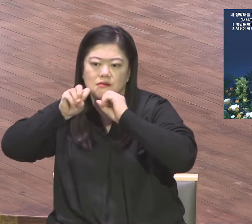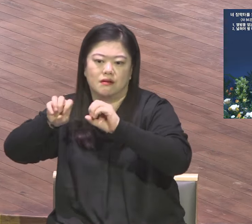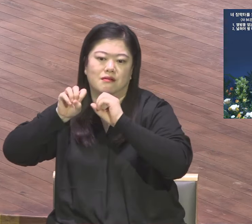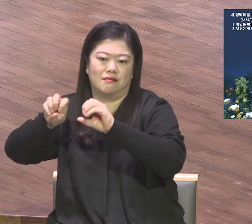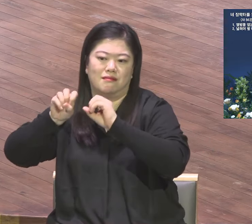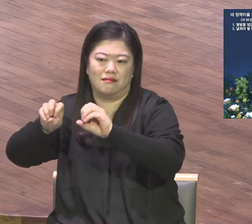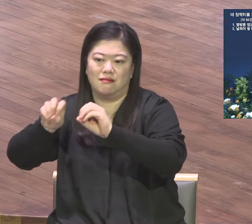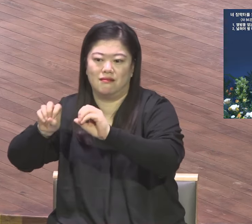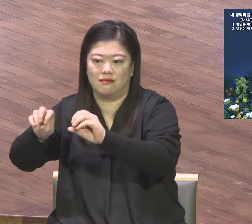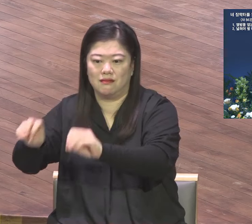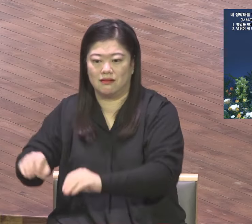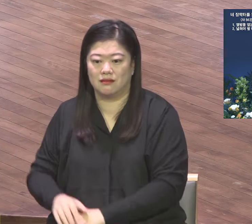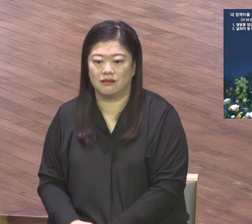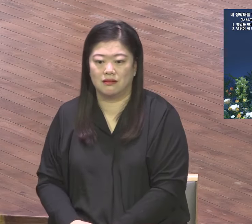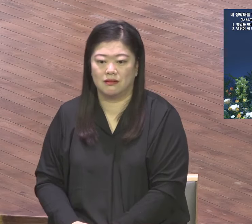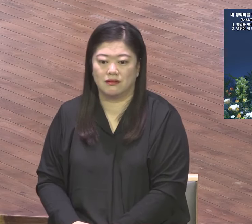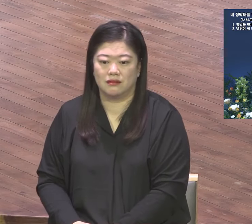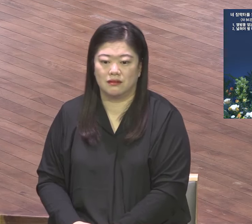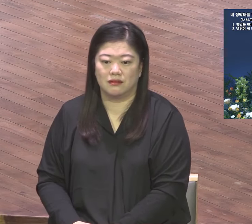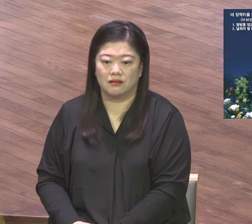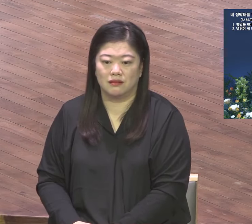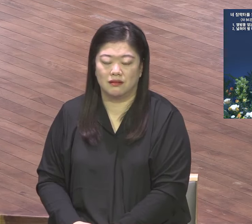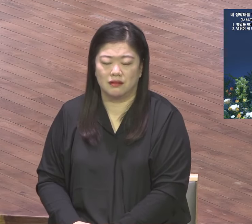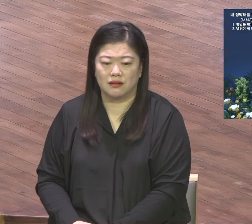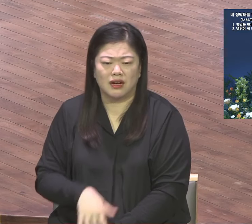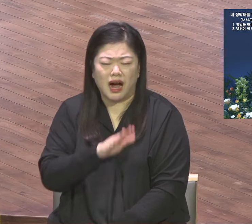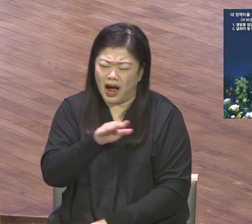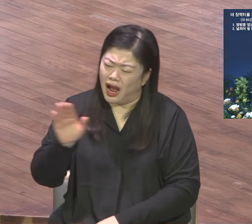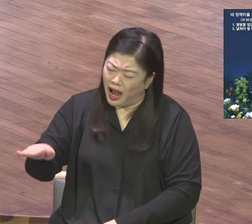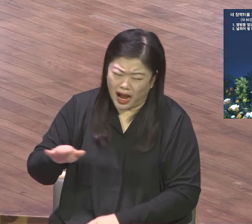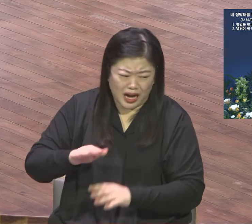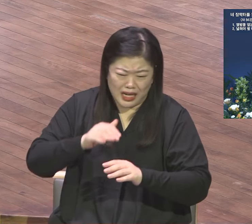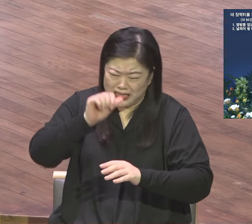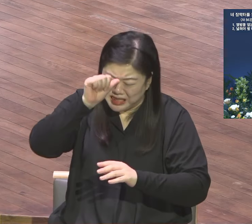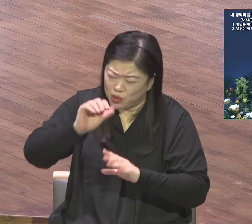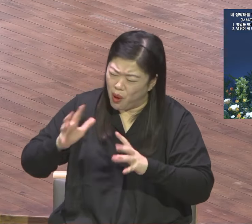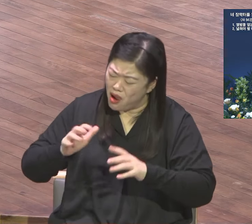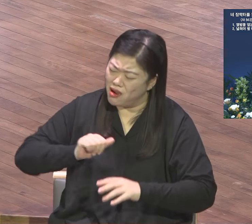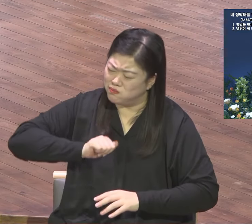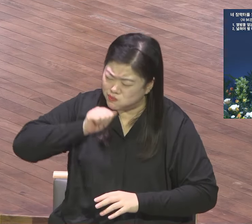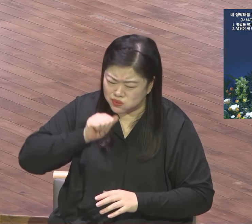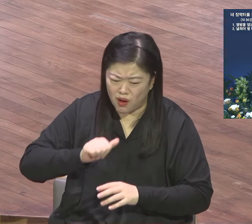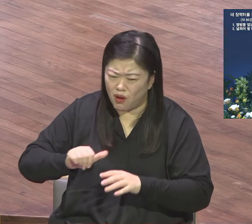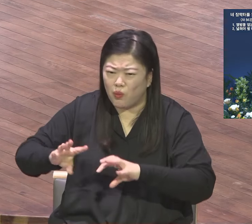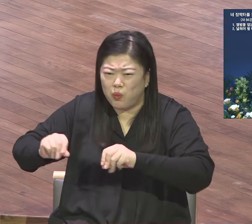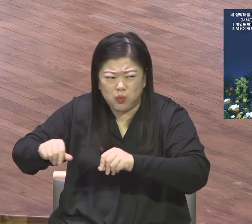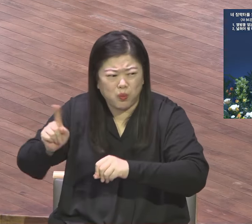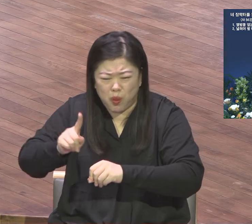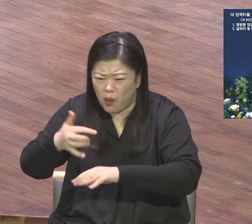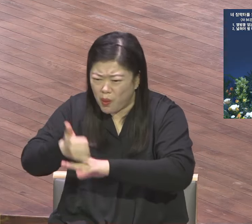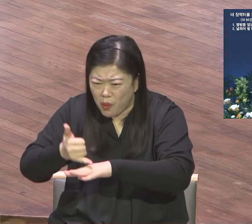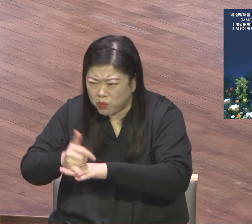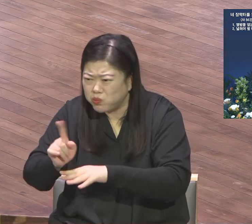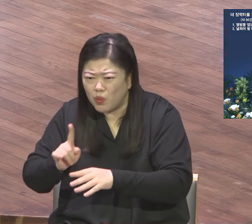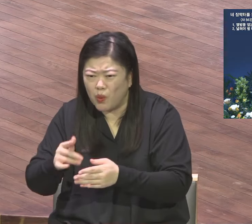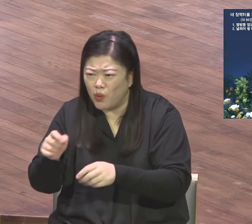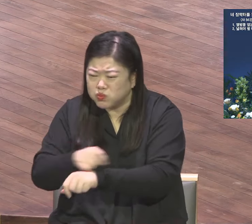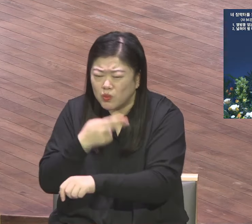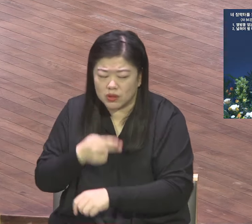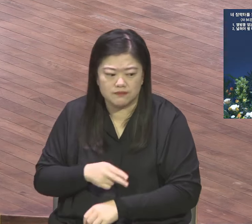남이 비웃든지 말든지 여러분 가슴에 무엇이 각인되어 있느냐가 중요합니다 각인 각인